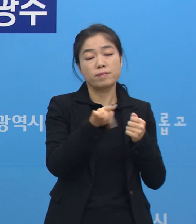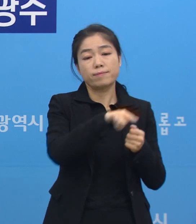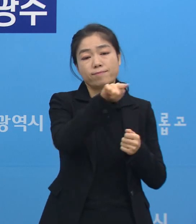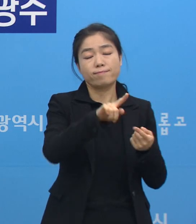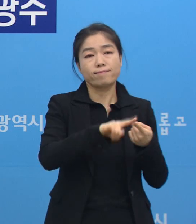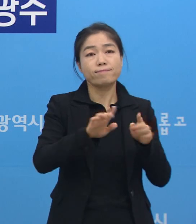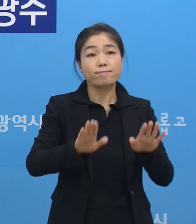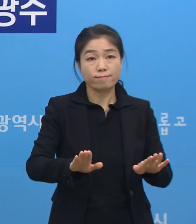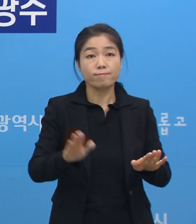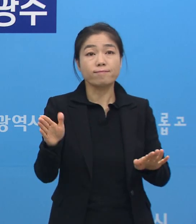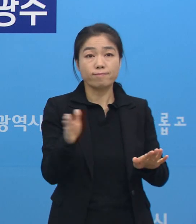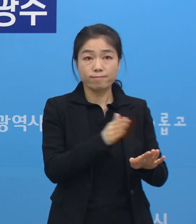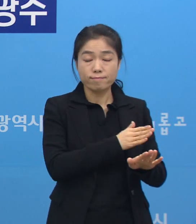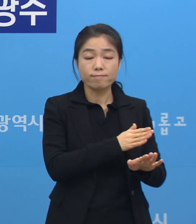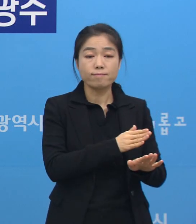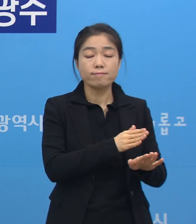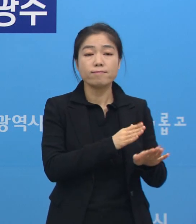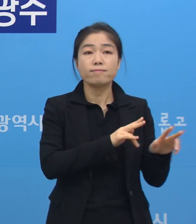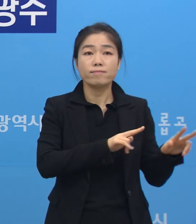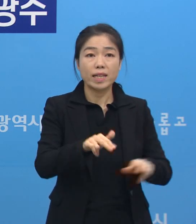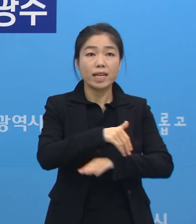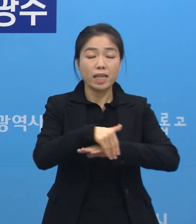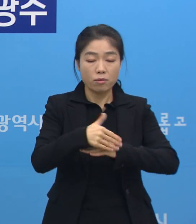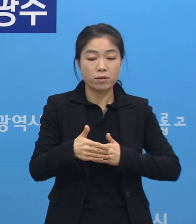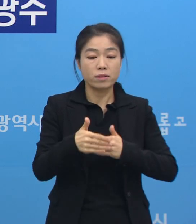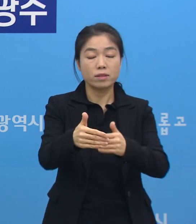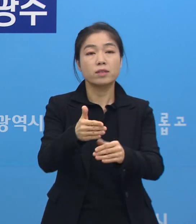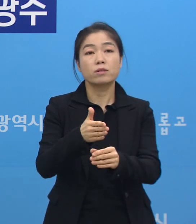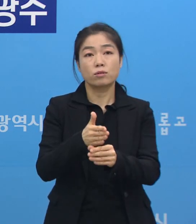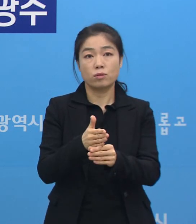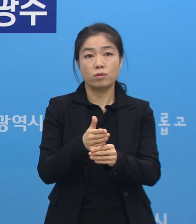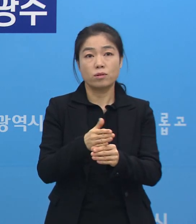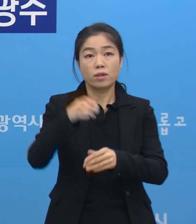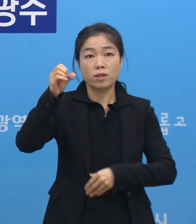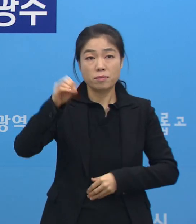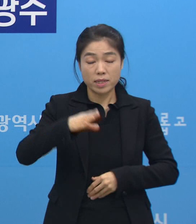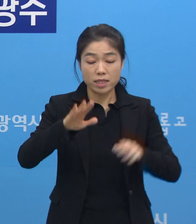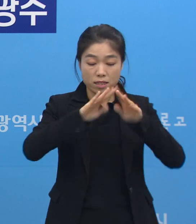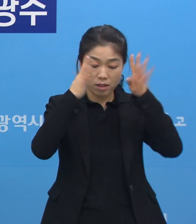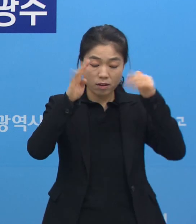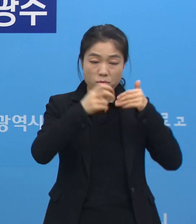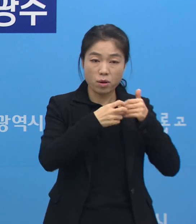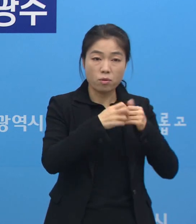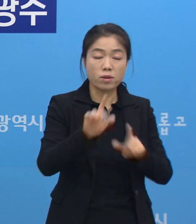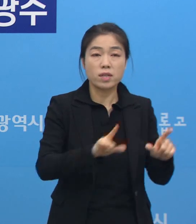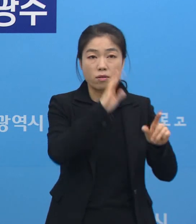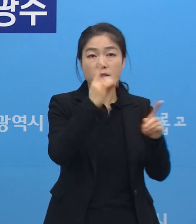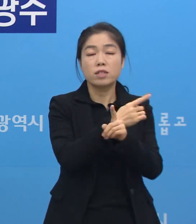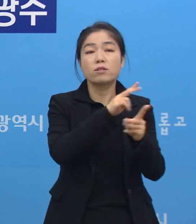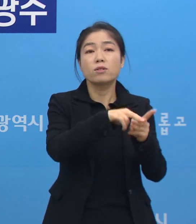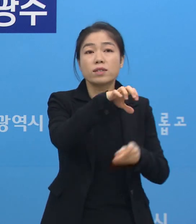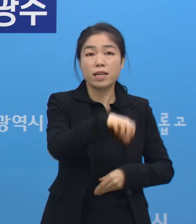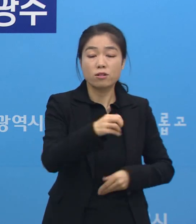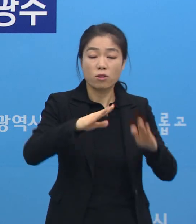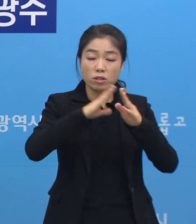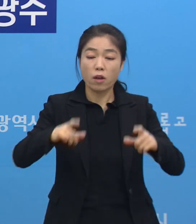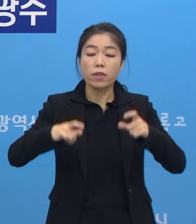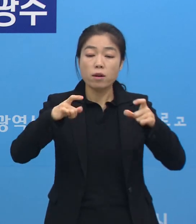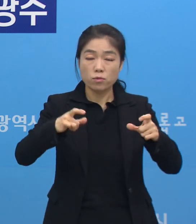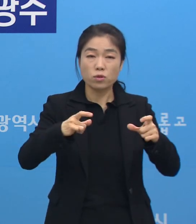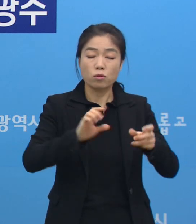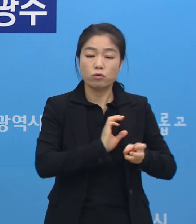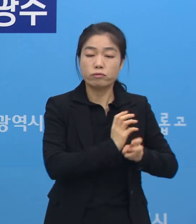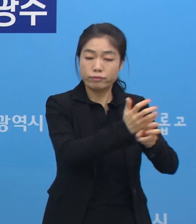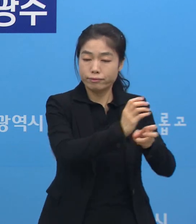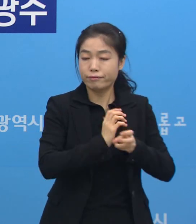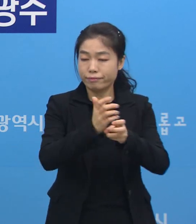부분에 대해서는 오늘부터 지금 바로 계획이 진행 중이고요. 빅고울과 생활치료센터, 전남 쪽으로 주로 환자를 다